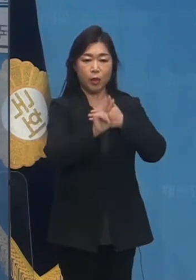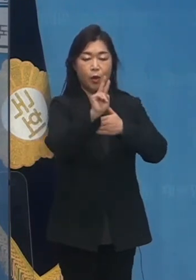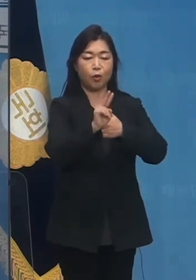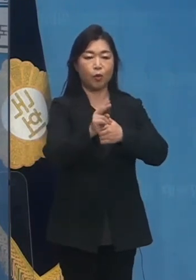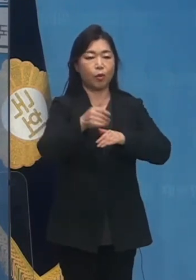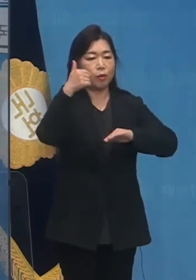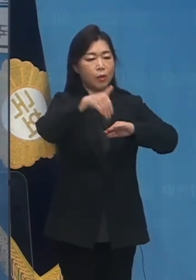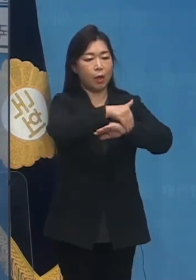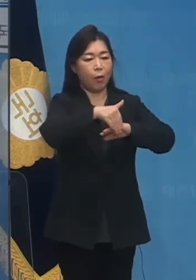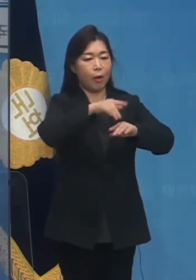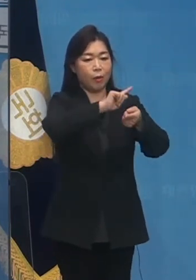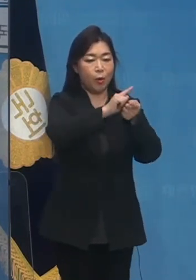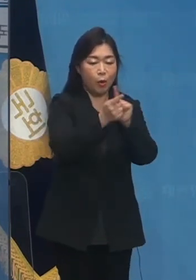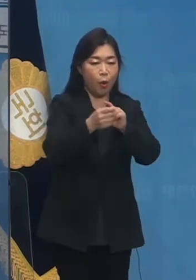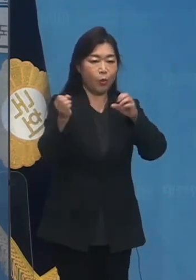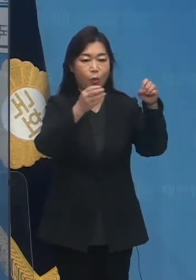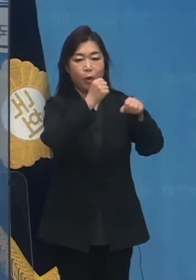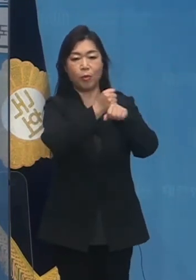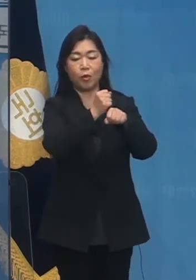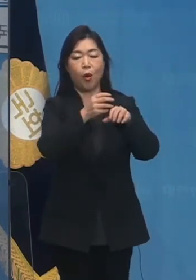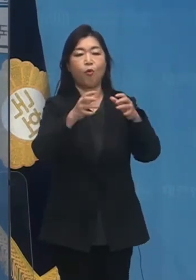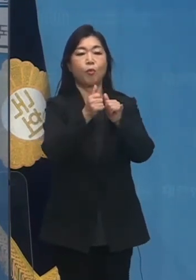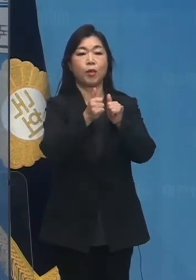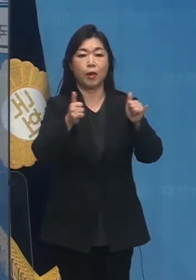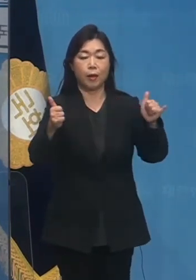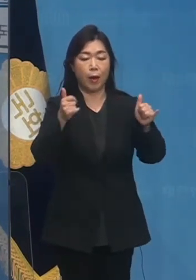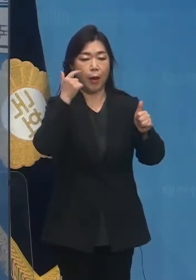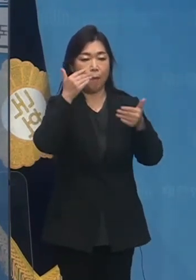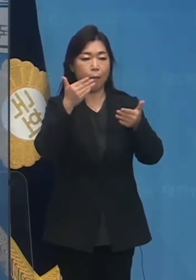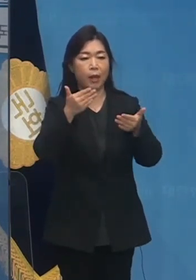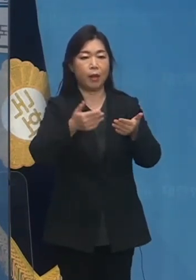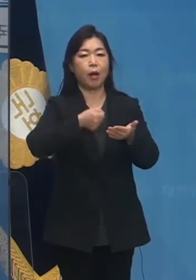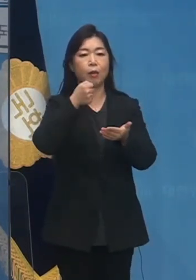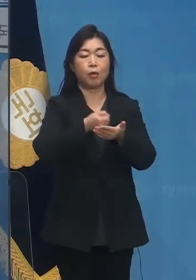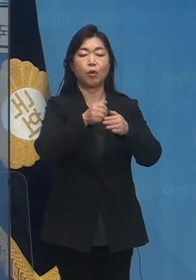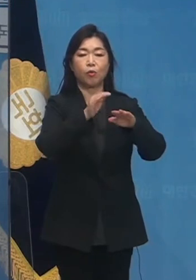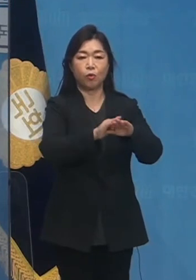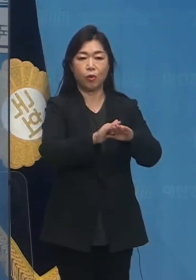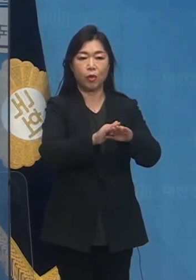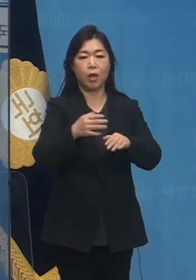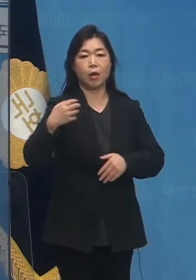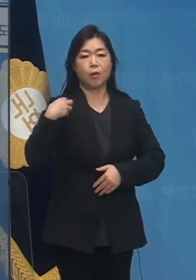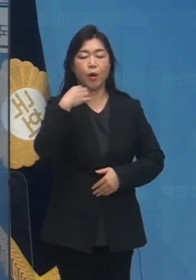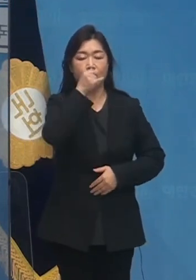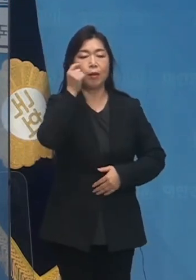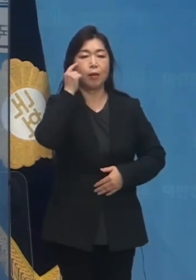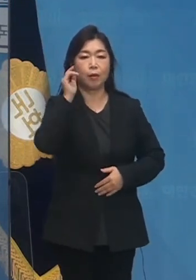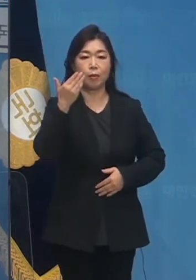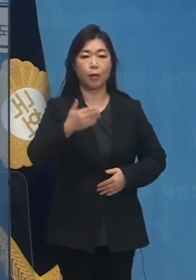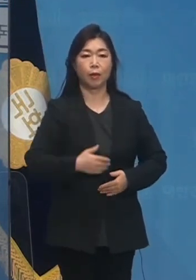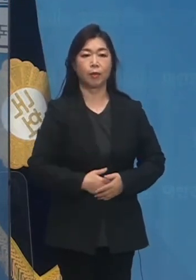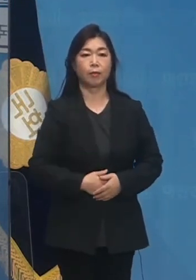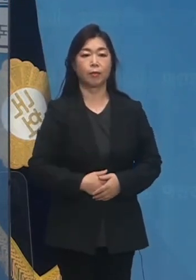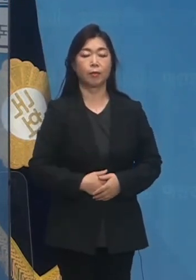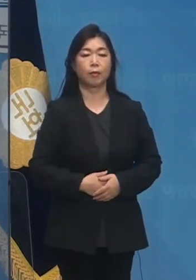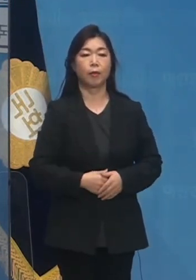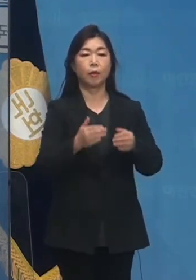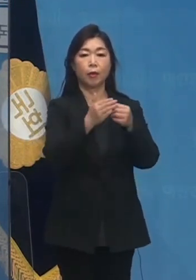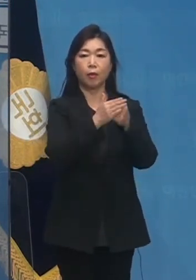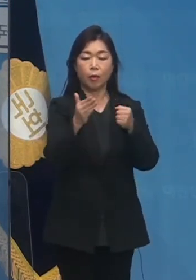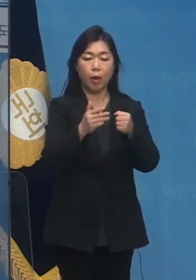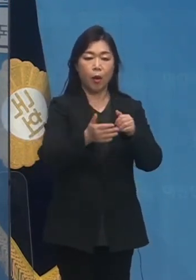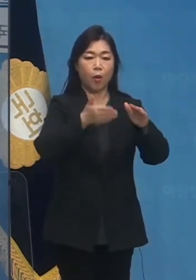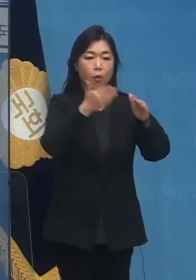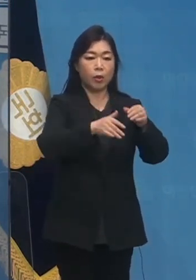서로 토론하며 국민들께 판단을 구할 의무가 있다고 생각합니다. 따라서